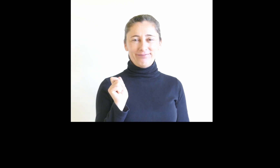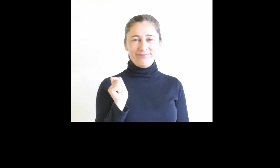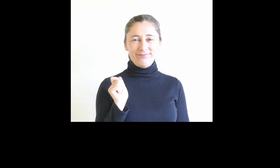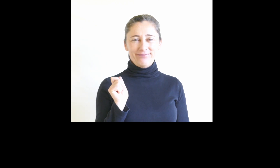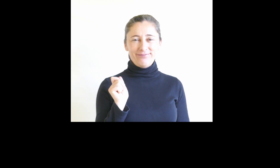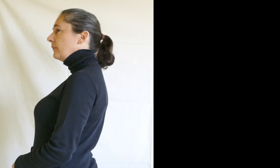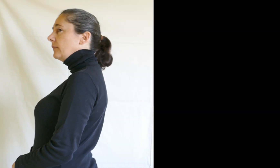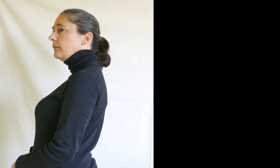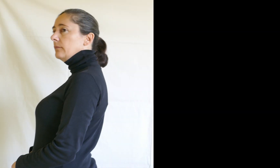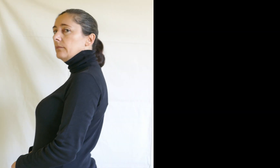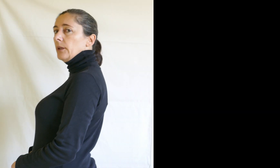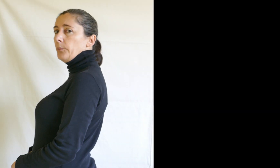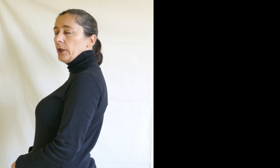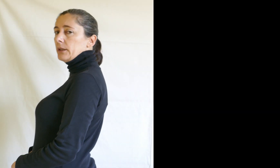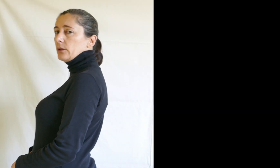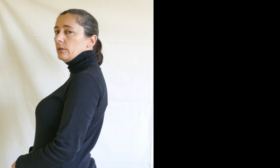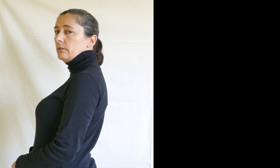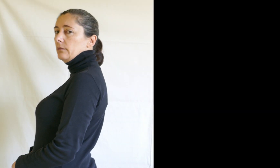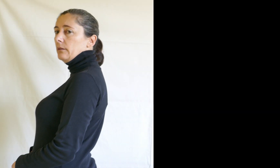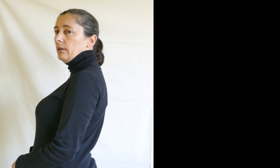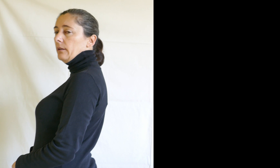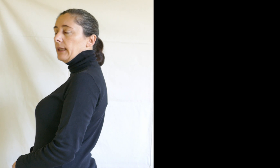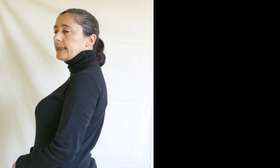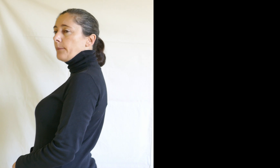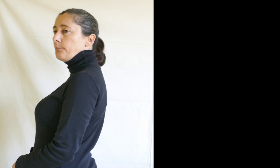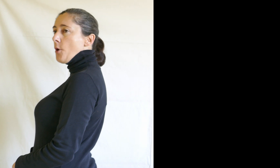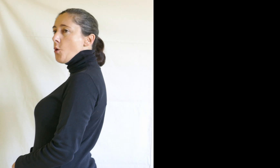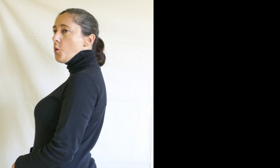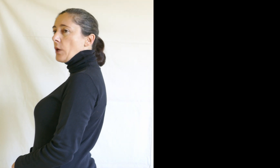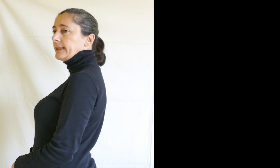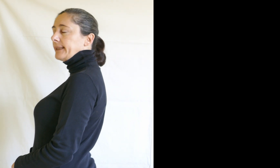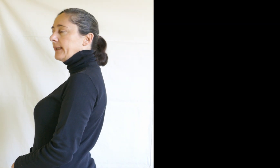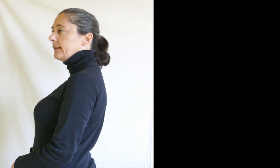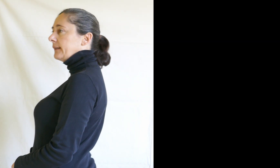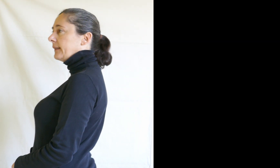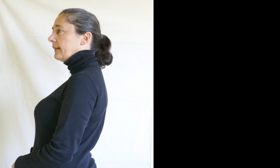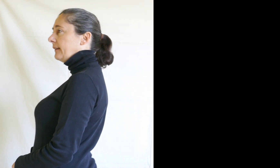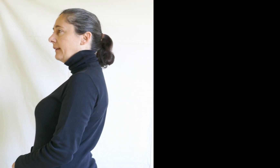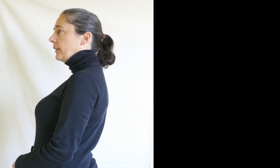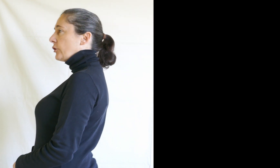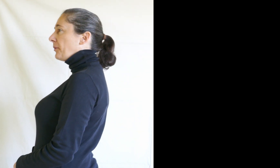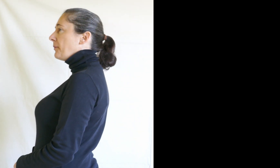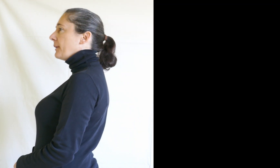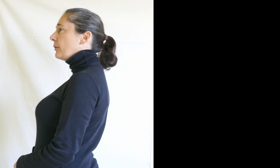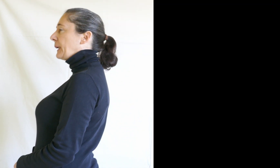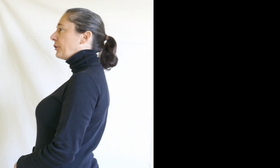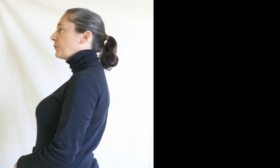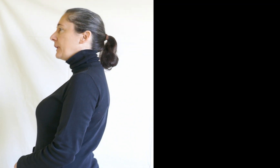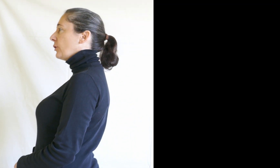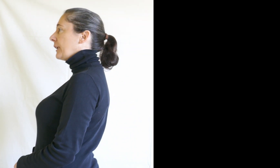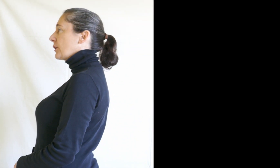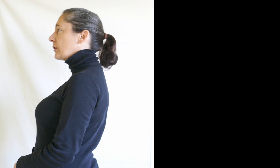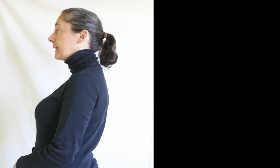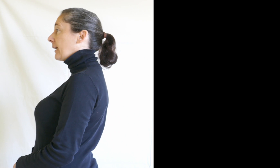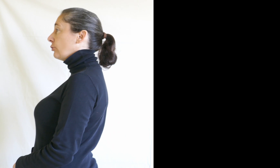E por iso, esa pouca xente sobrevive con lejos